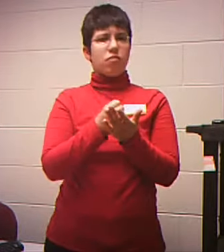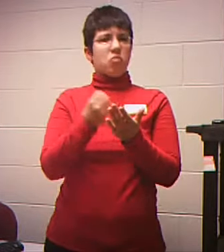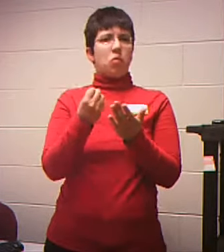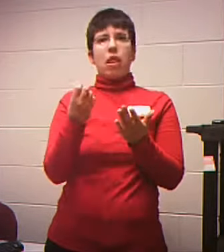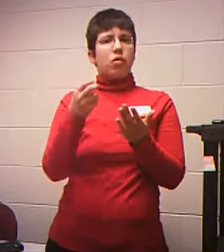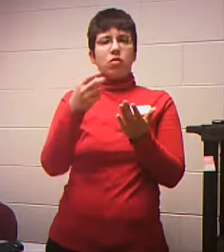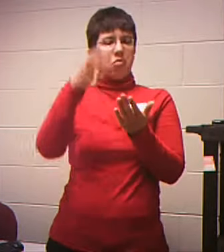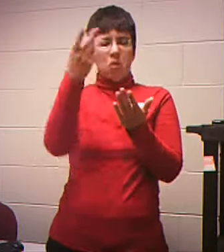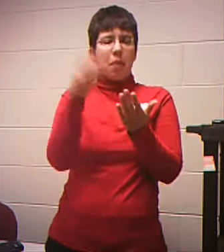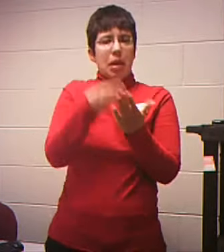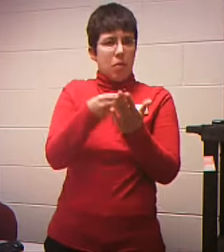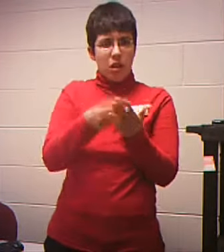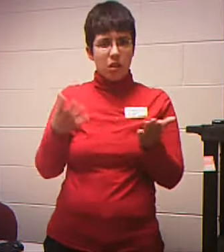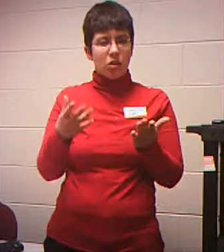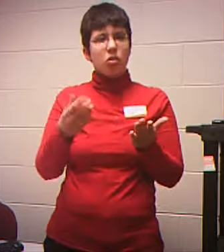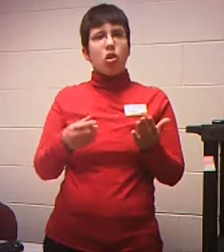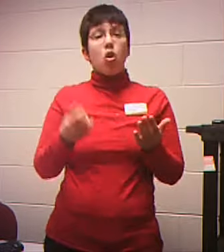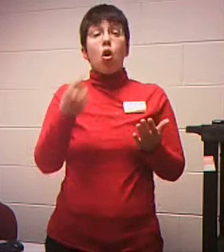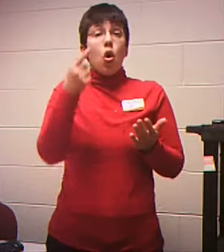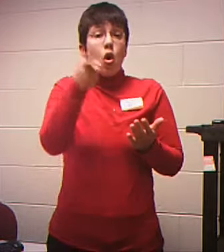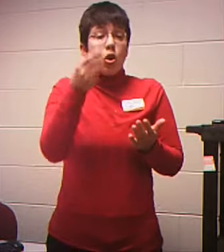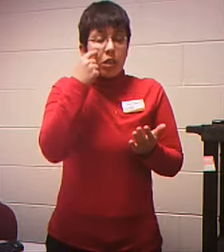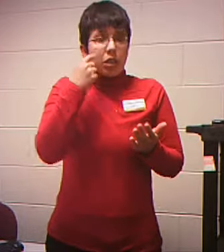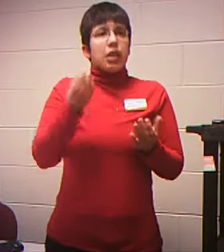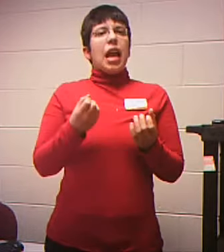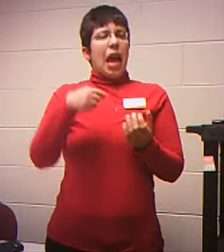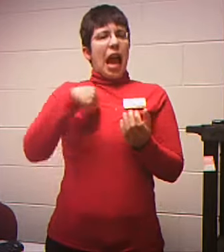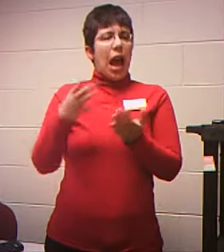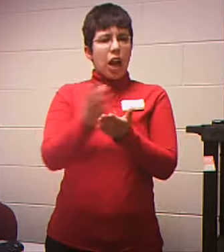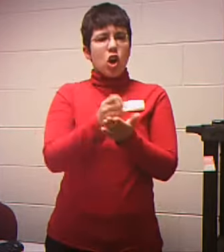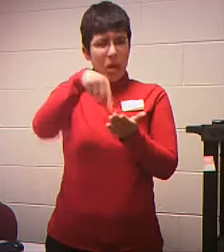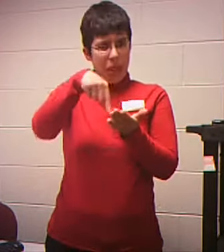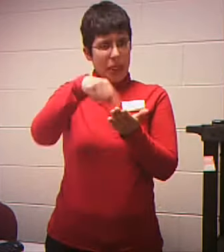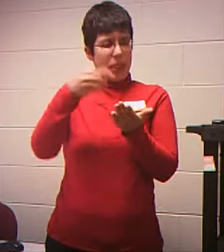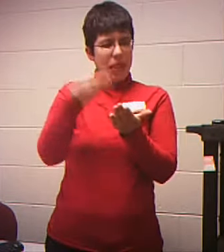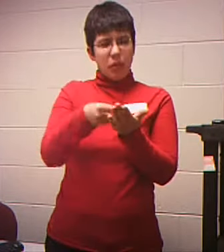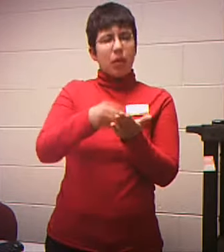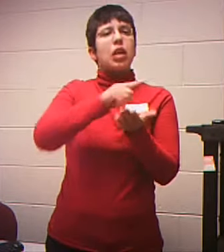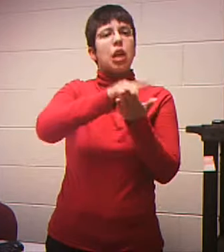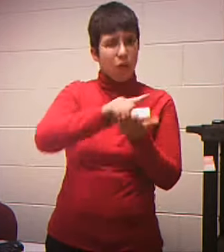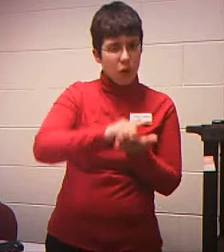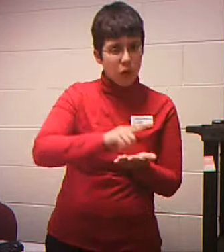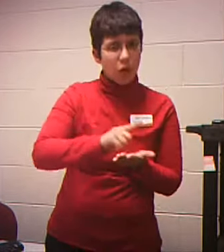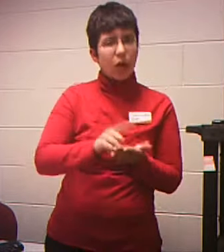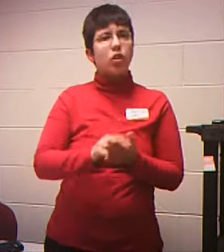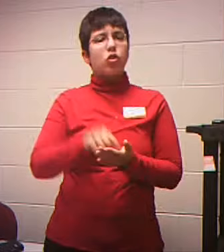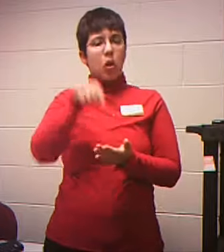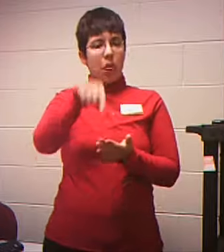say Per week However you want To put it But you know Just make sure That you have This part filled out First And then make